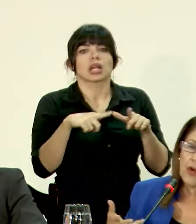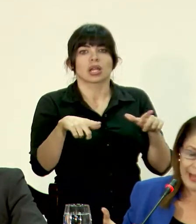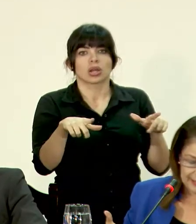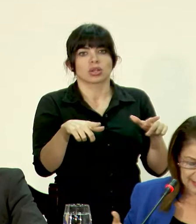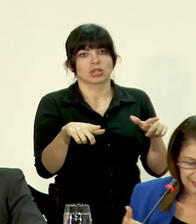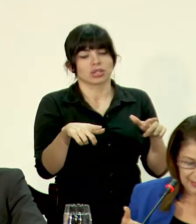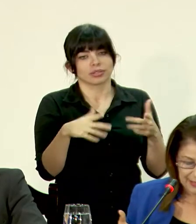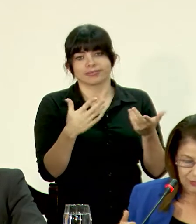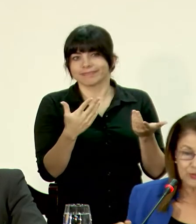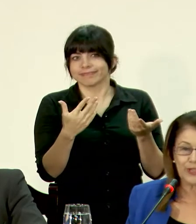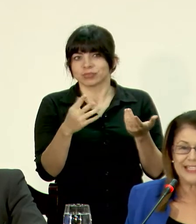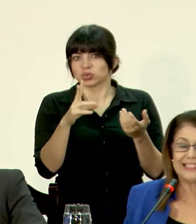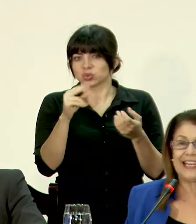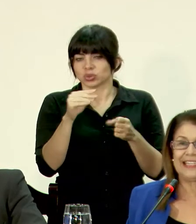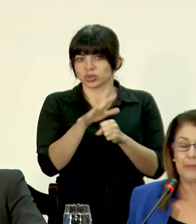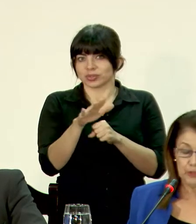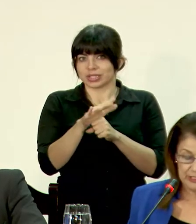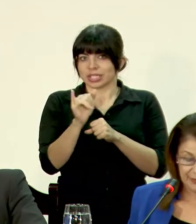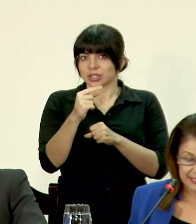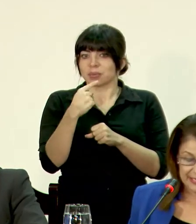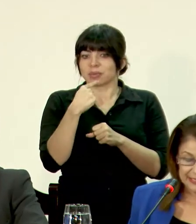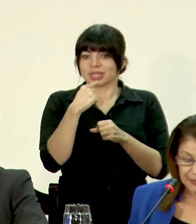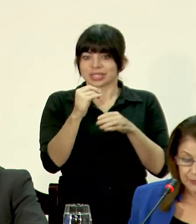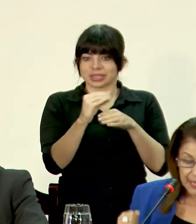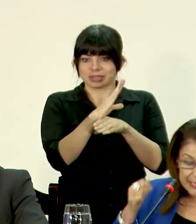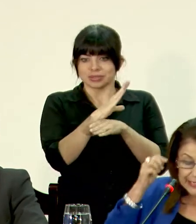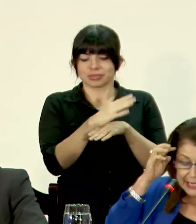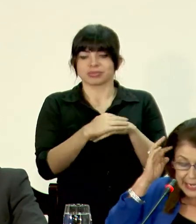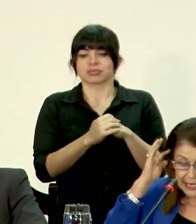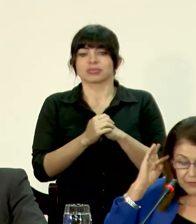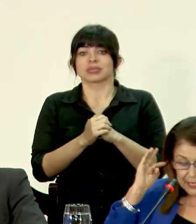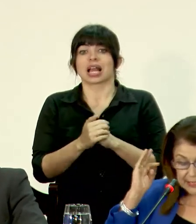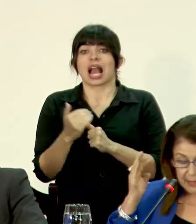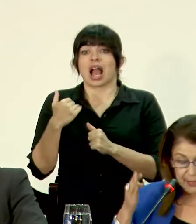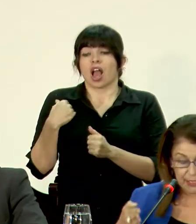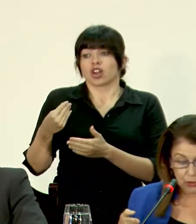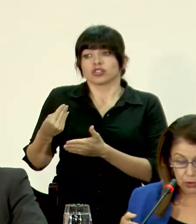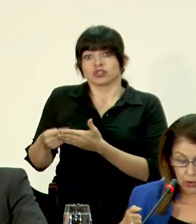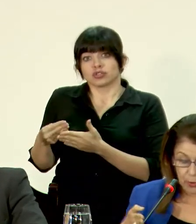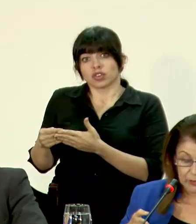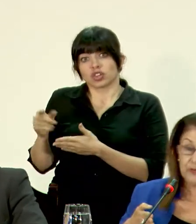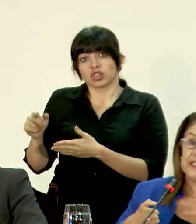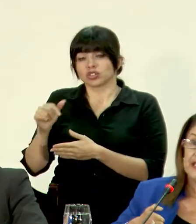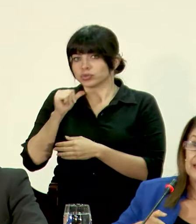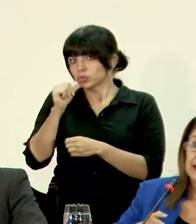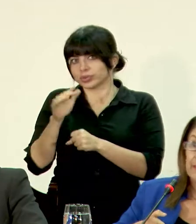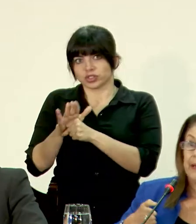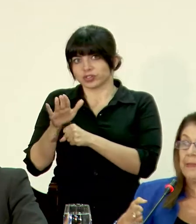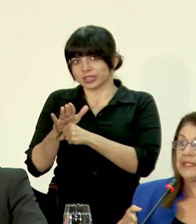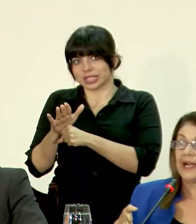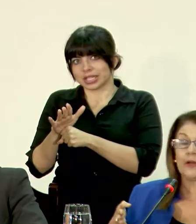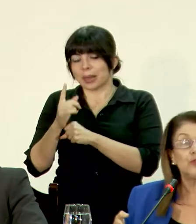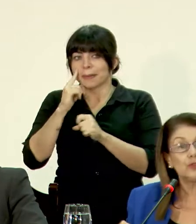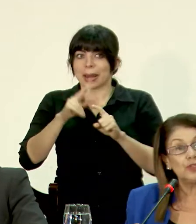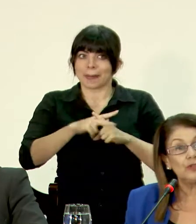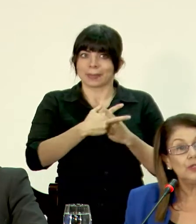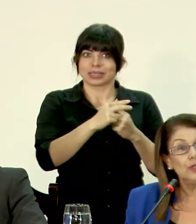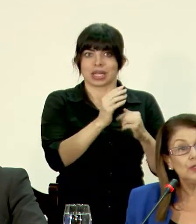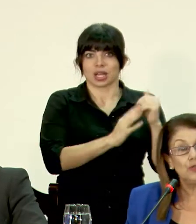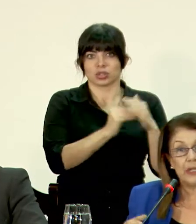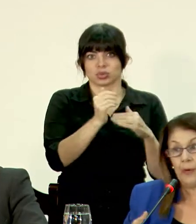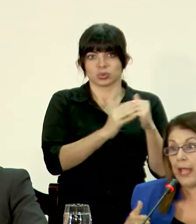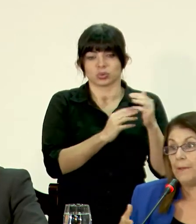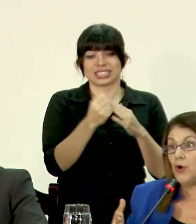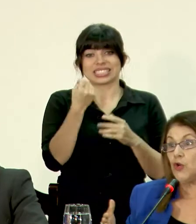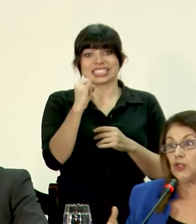O sea, no basta. Eso es lo que dice la diapositiva siguiente. Tener el financiamiento no es suficiente para empezar la construcción.